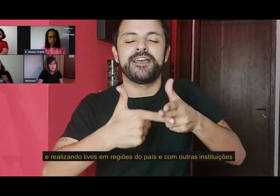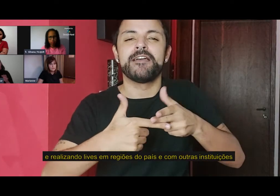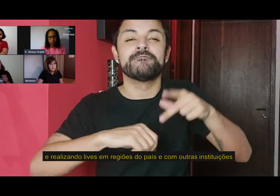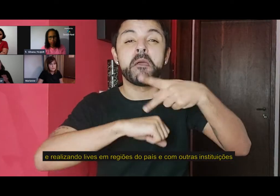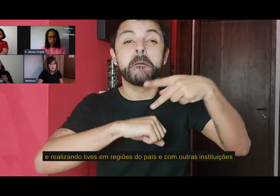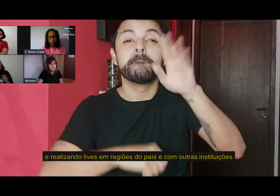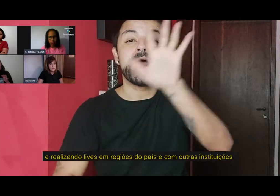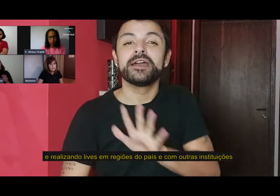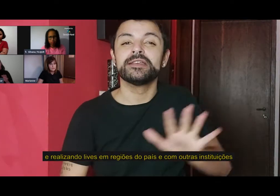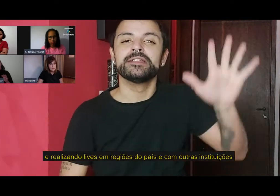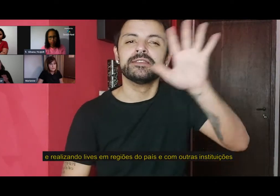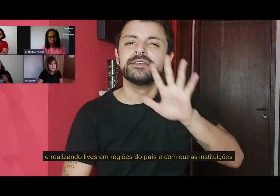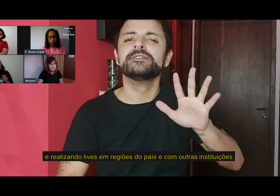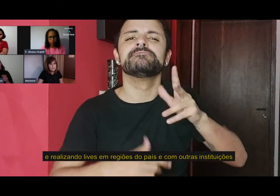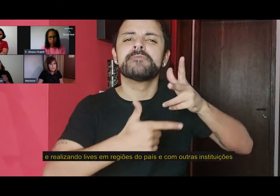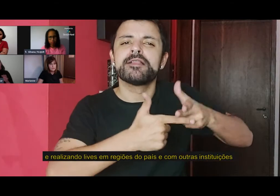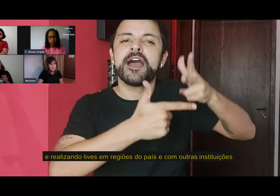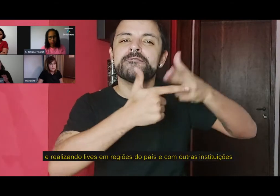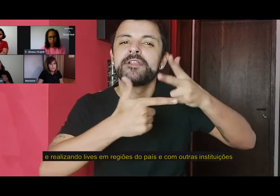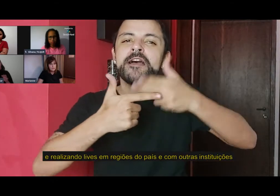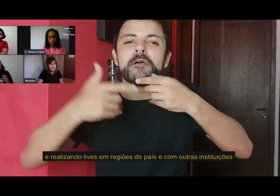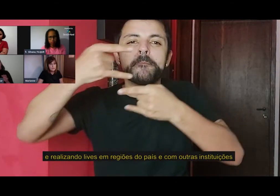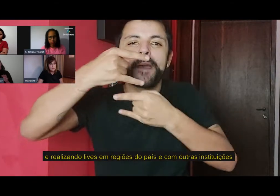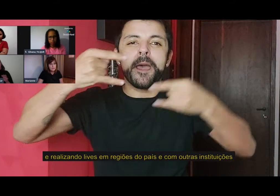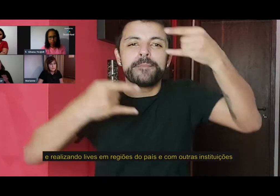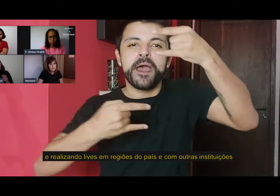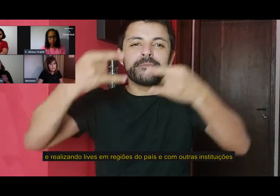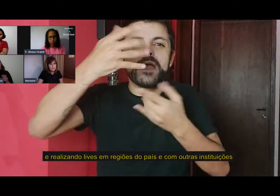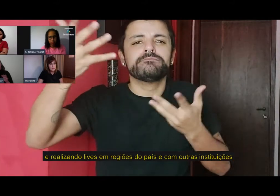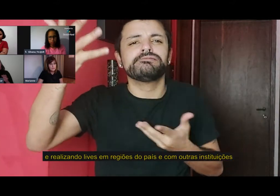lives em regiões do país e com outras instituições.